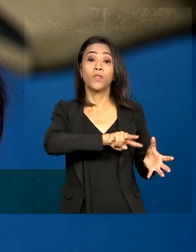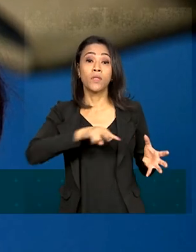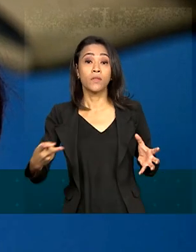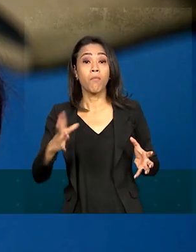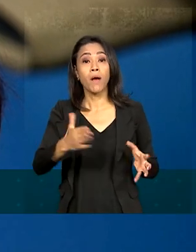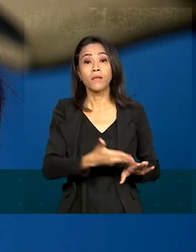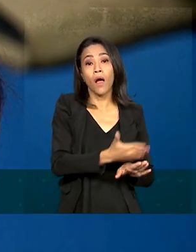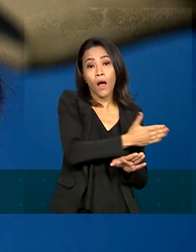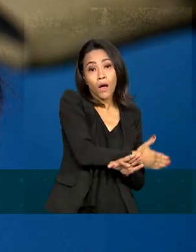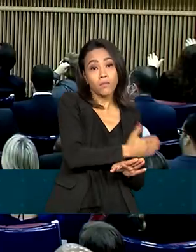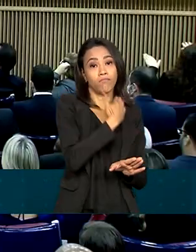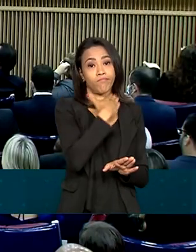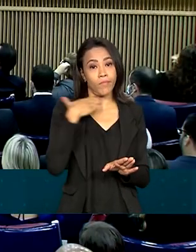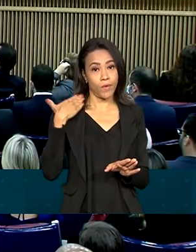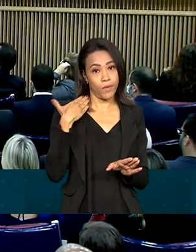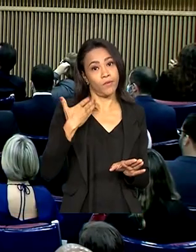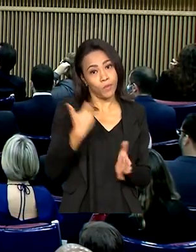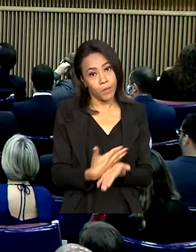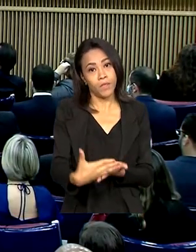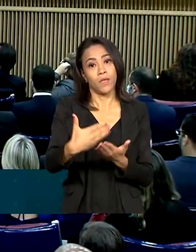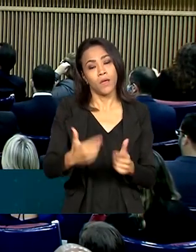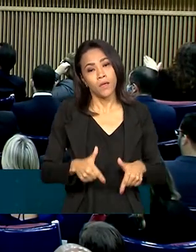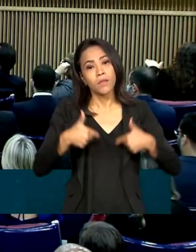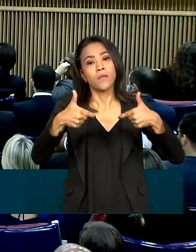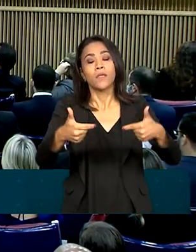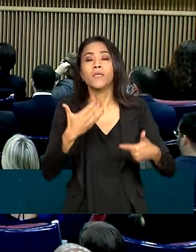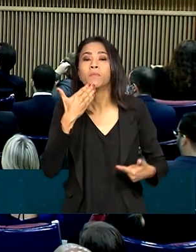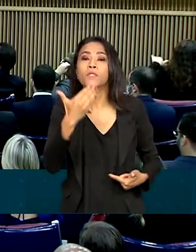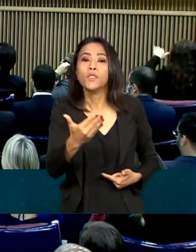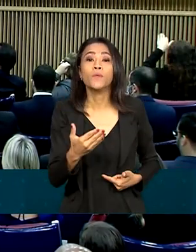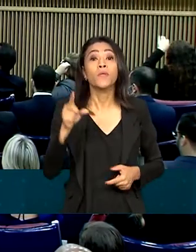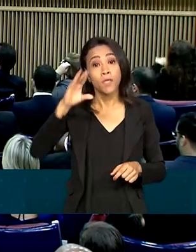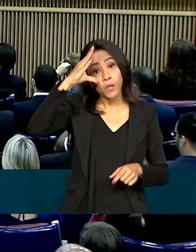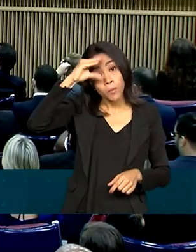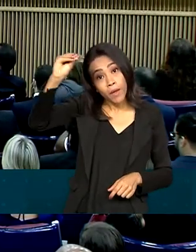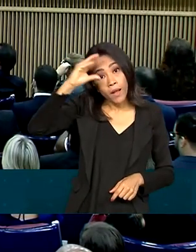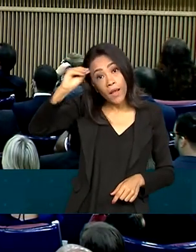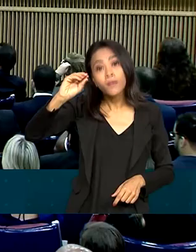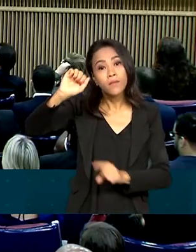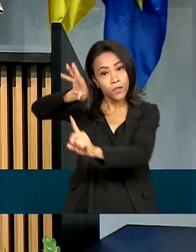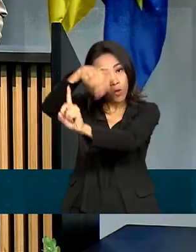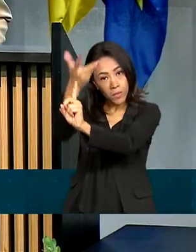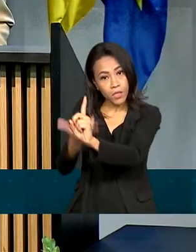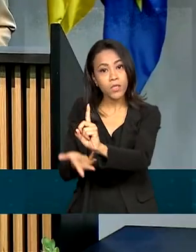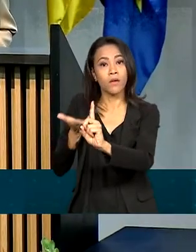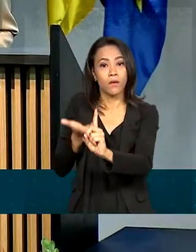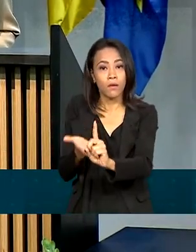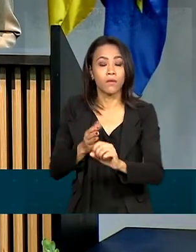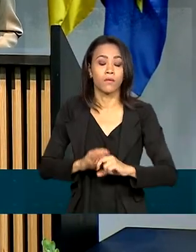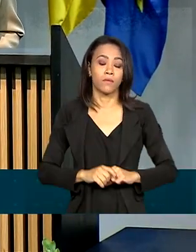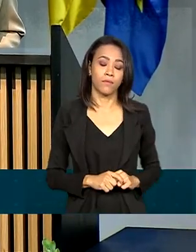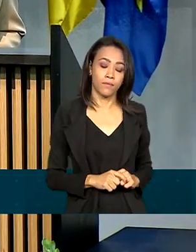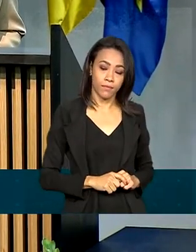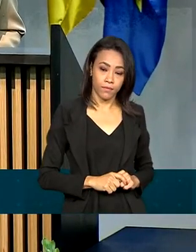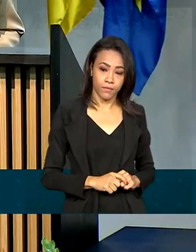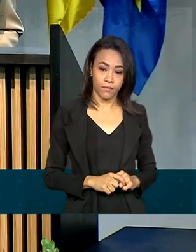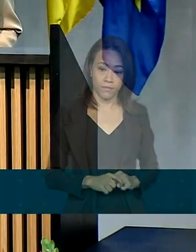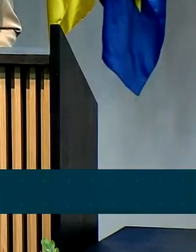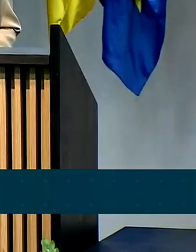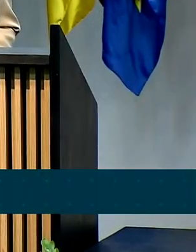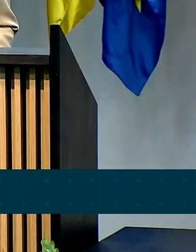dos trabalhos começarem e fez um pedido para que Pelé seja homenageado. Eu acho que deveria se dar o nome